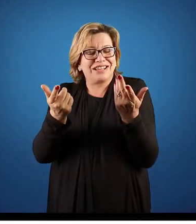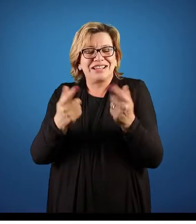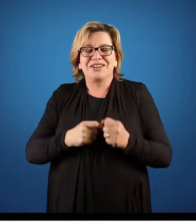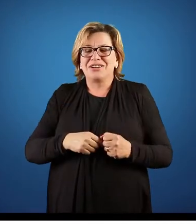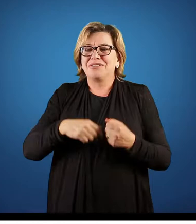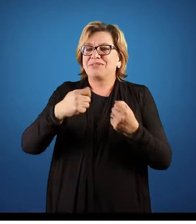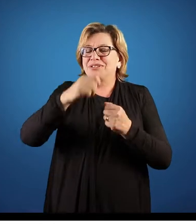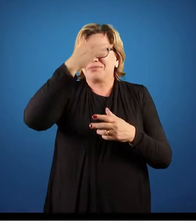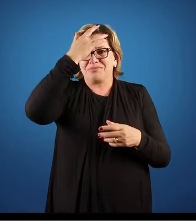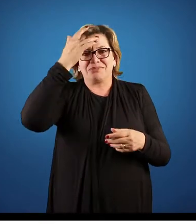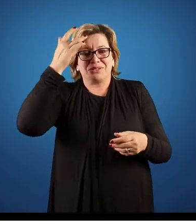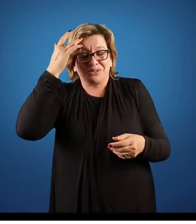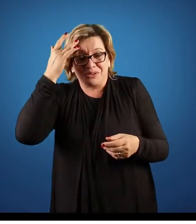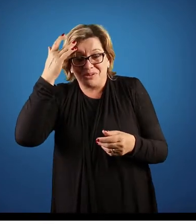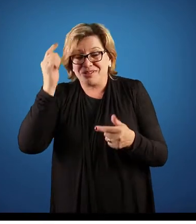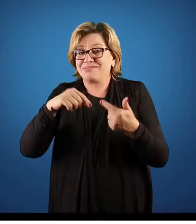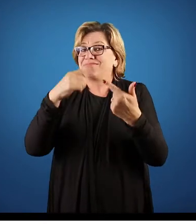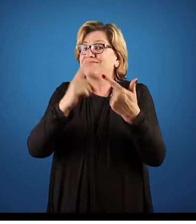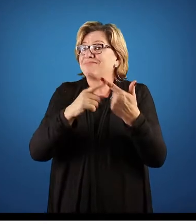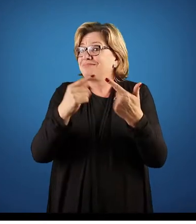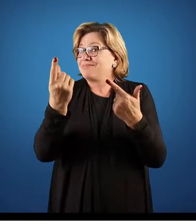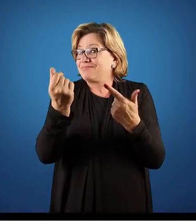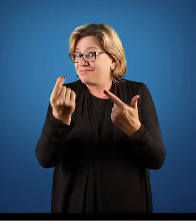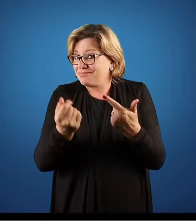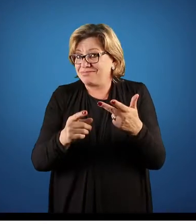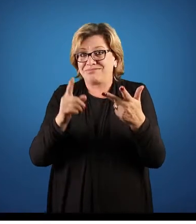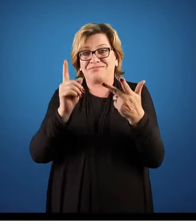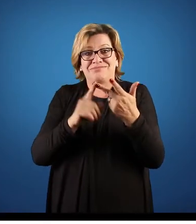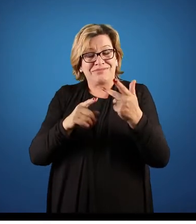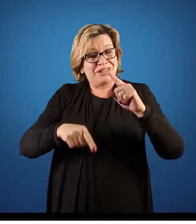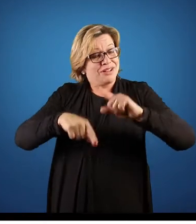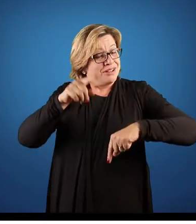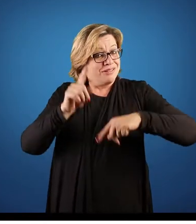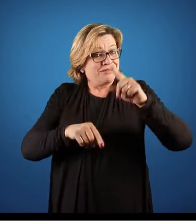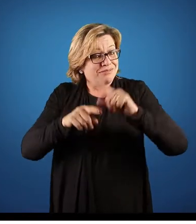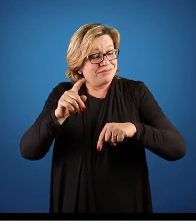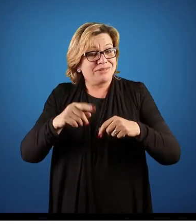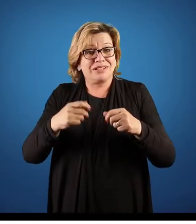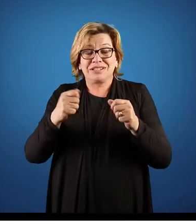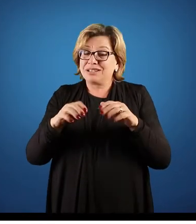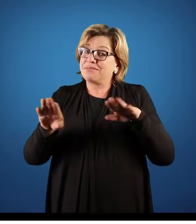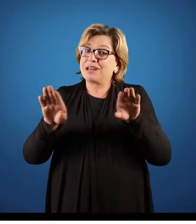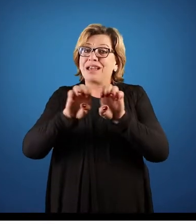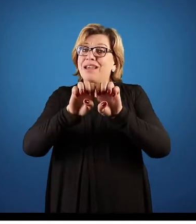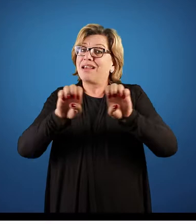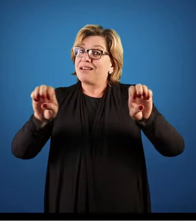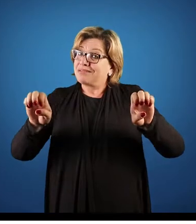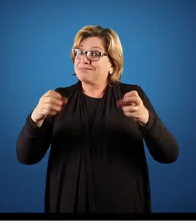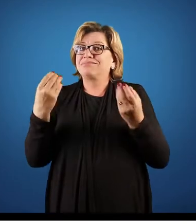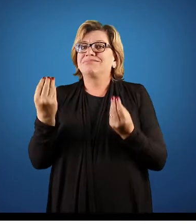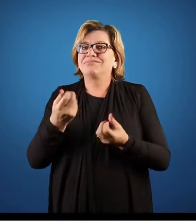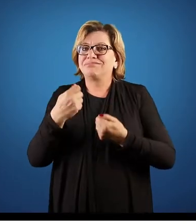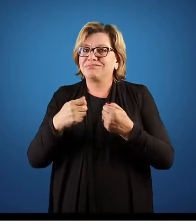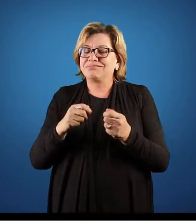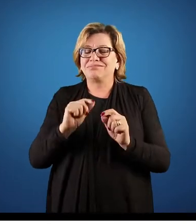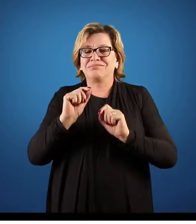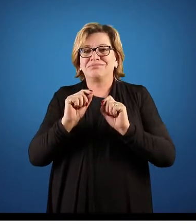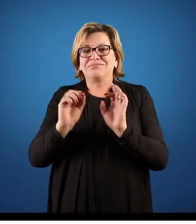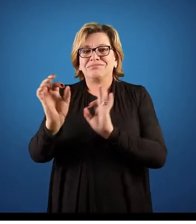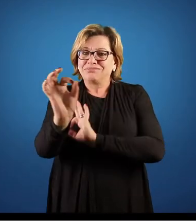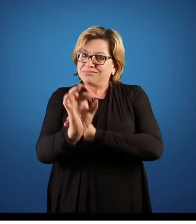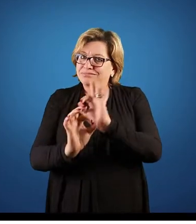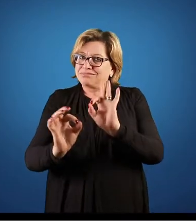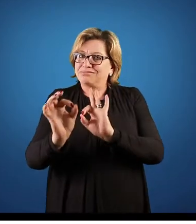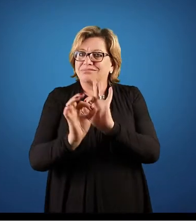de pessoas, recursos, materiais e toda essa estrutura. Então o que é a organização?